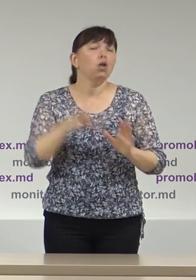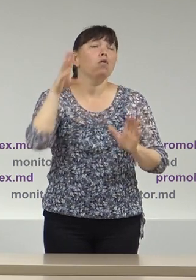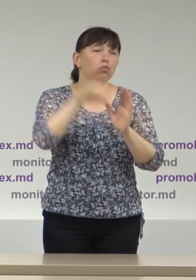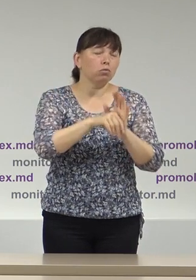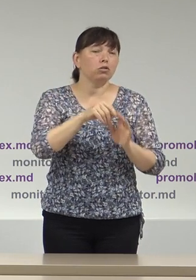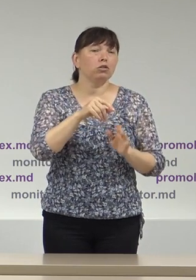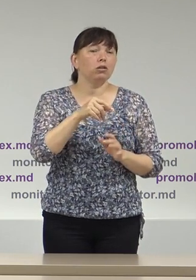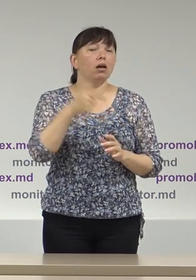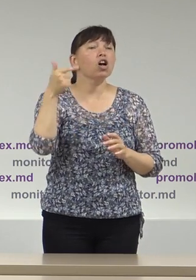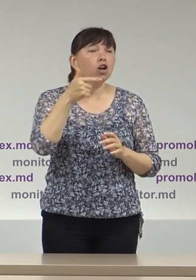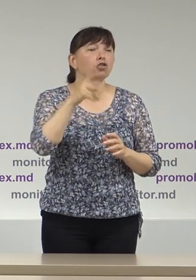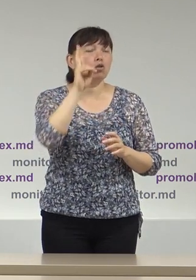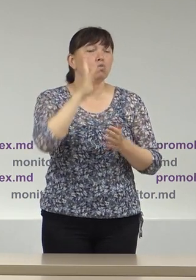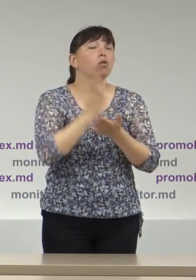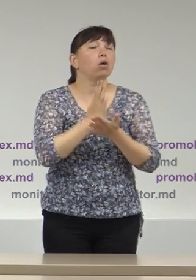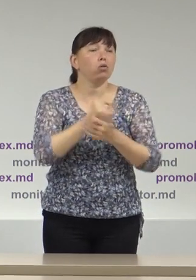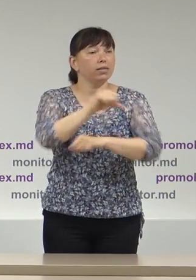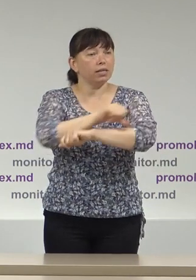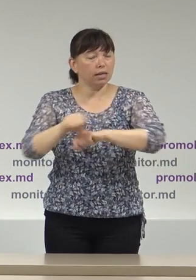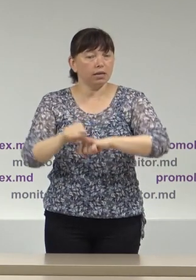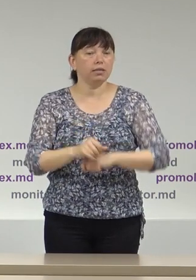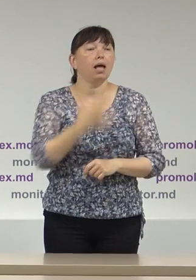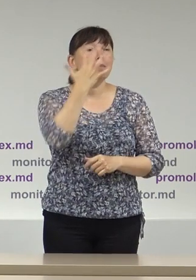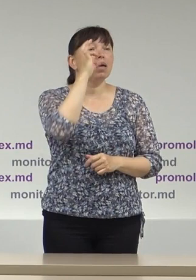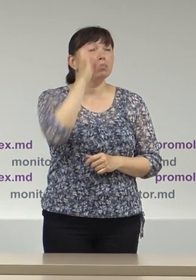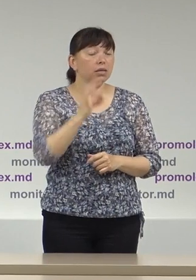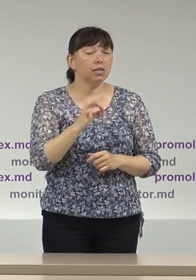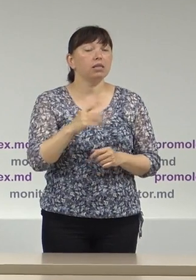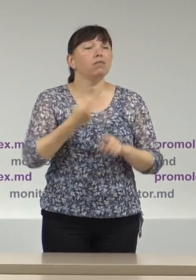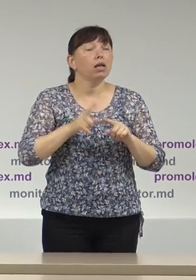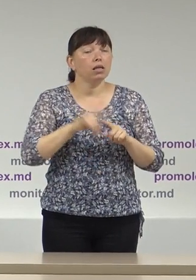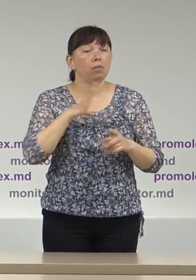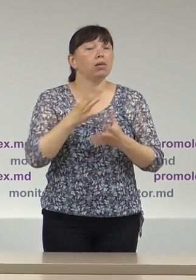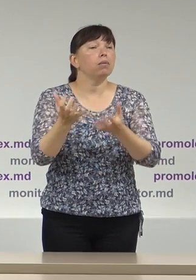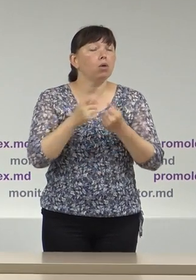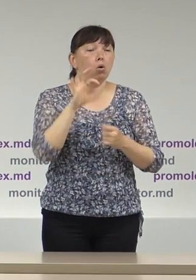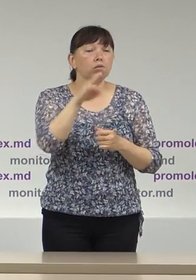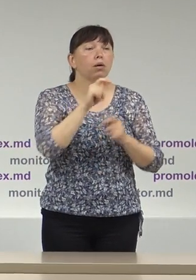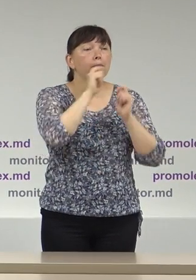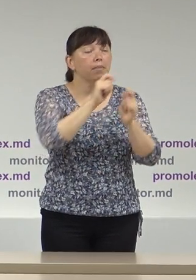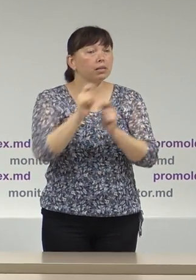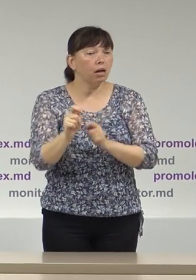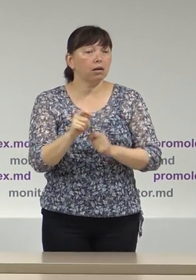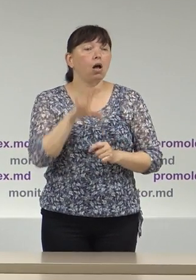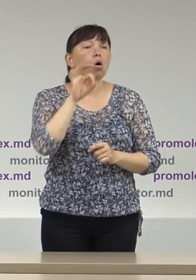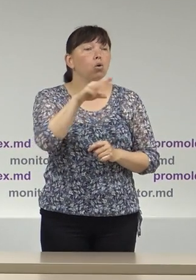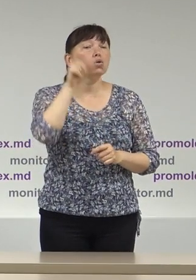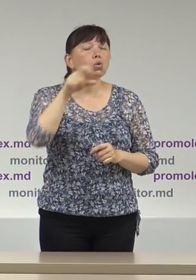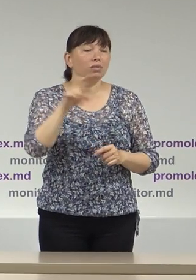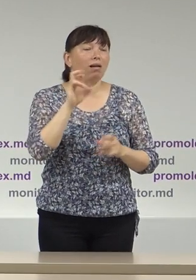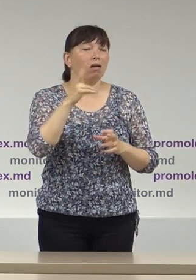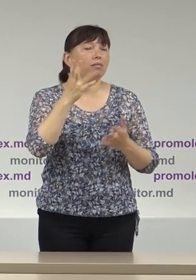cetățenilor aflați fiste hotare 5% au fost acumulate din donațiile efectuate de persoane